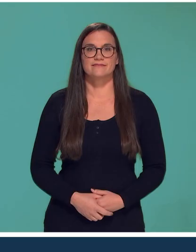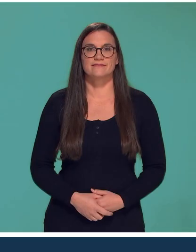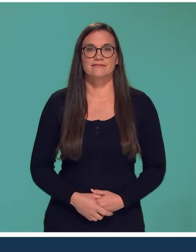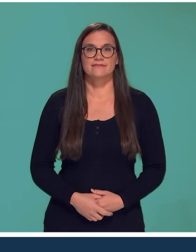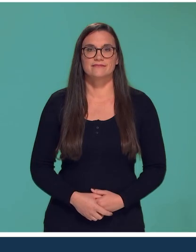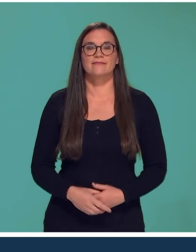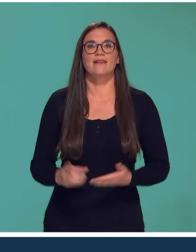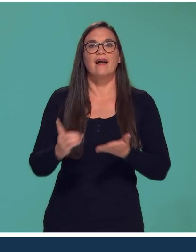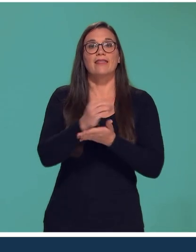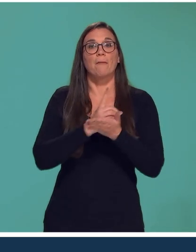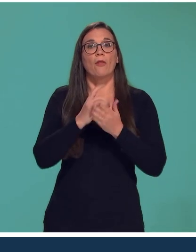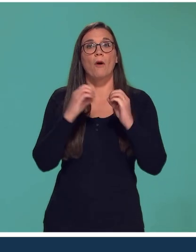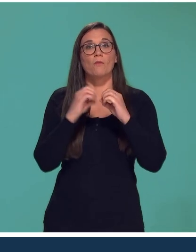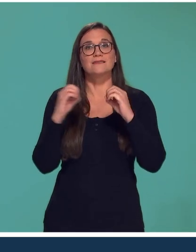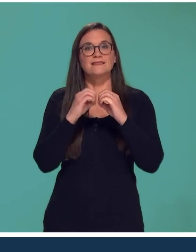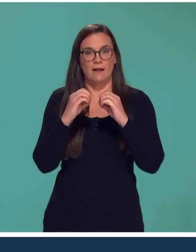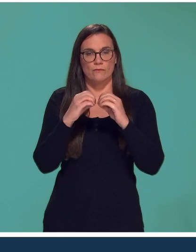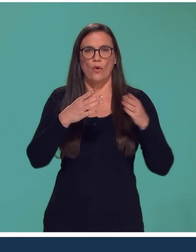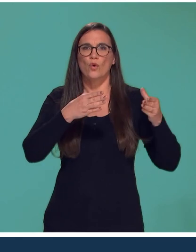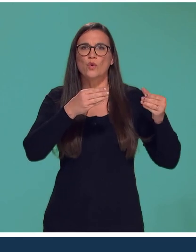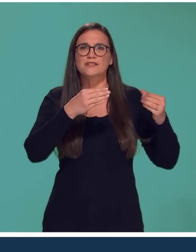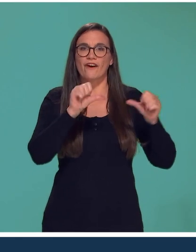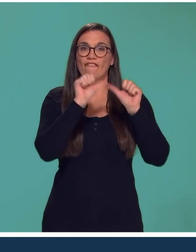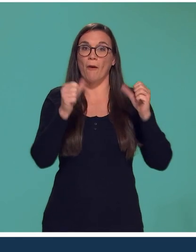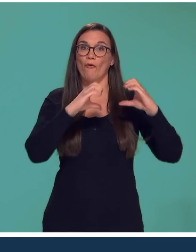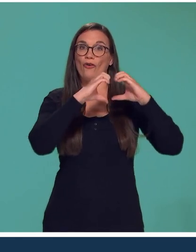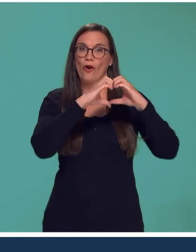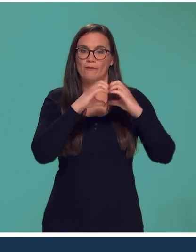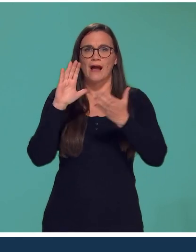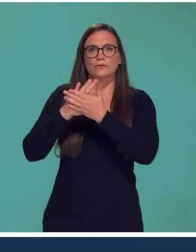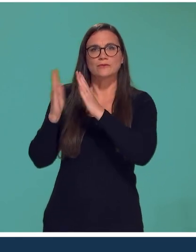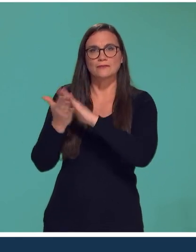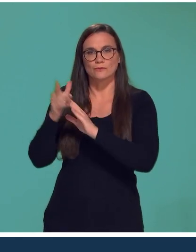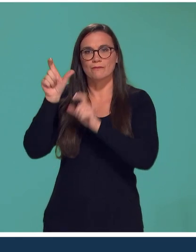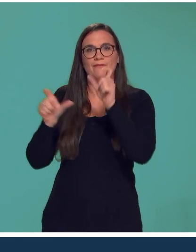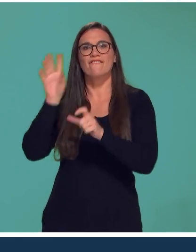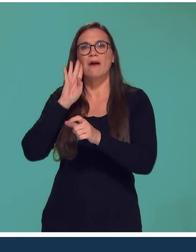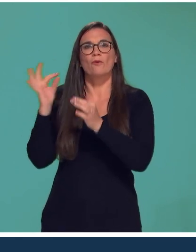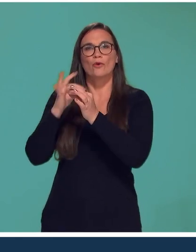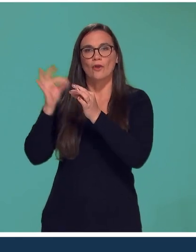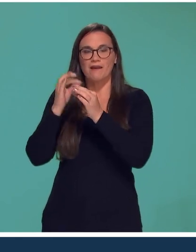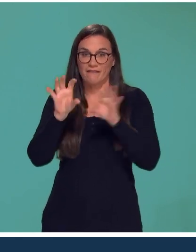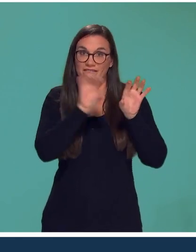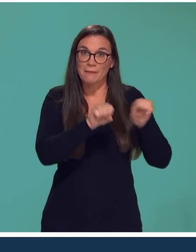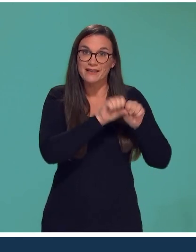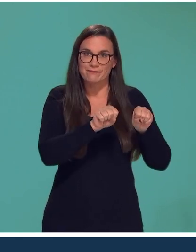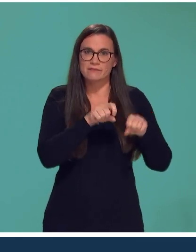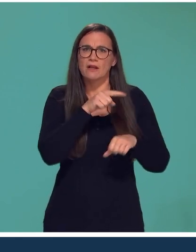En Moselle, des couturières bénévoles fabriquent des coussins en forme de cœur. Ils sont destinés à